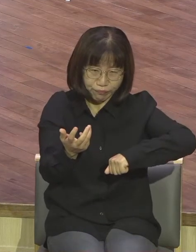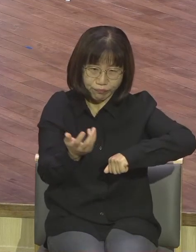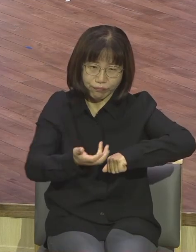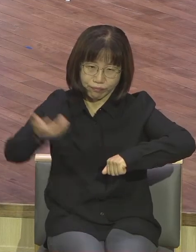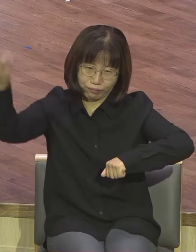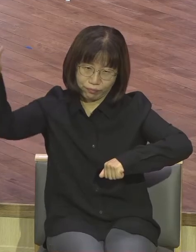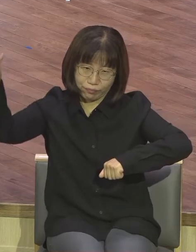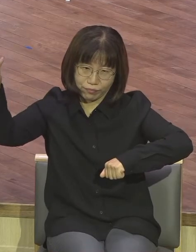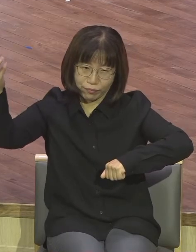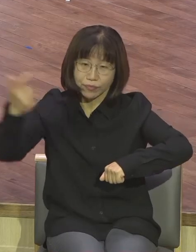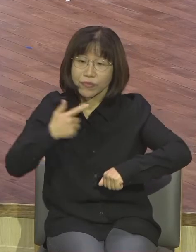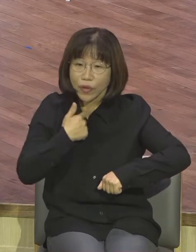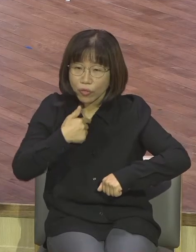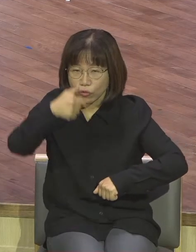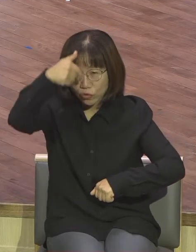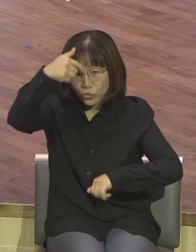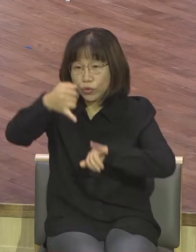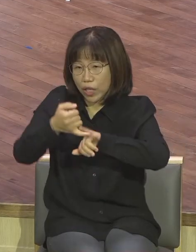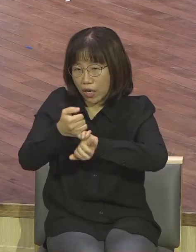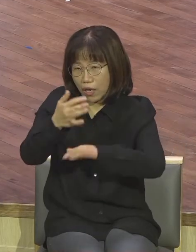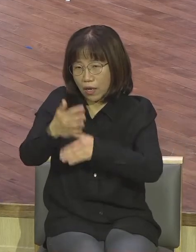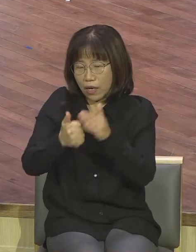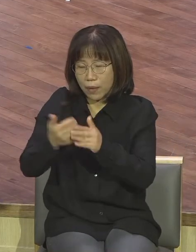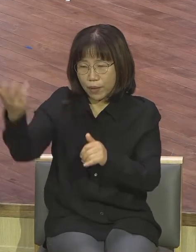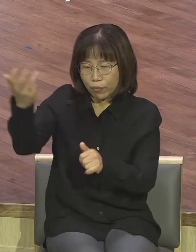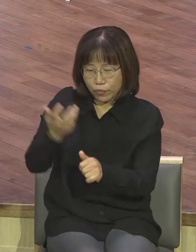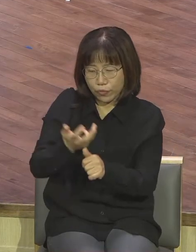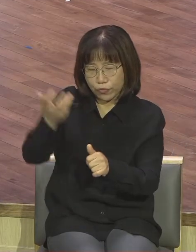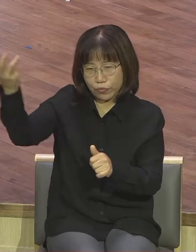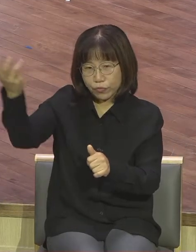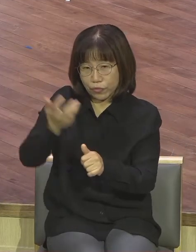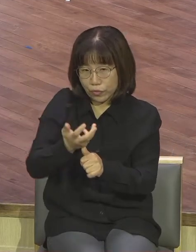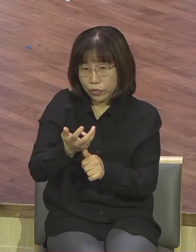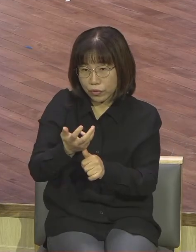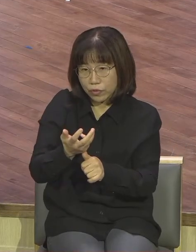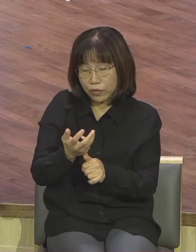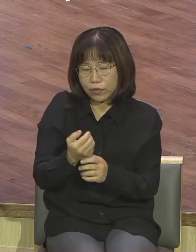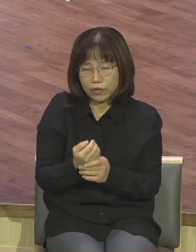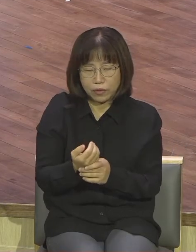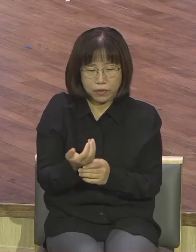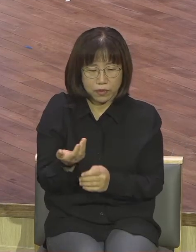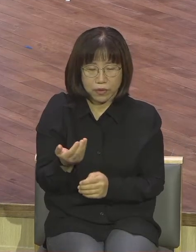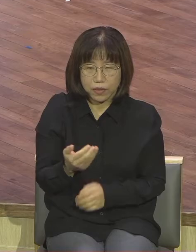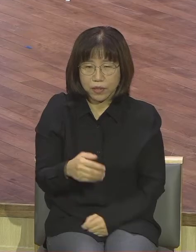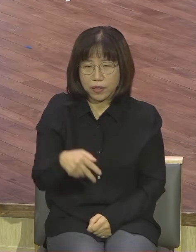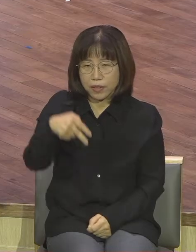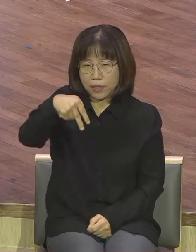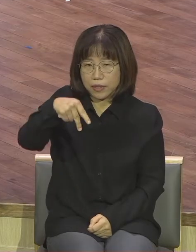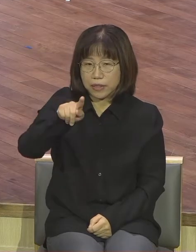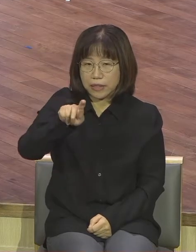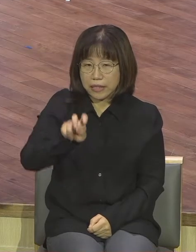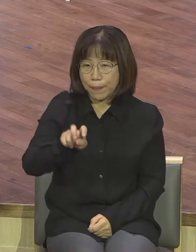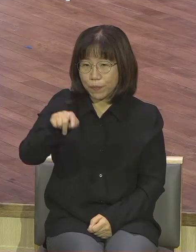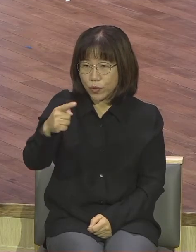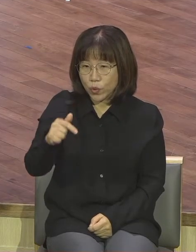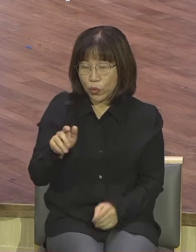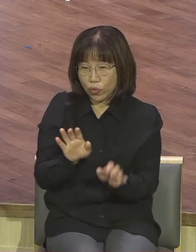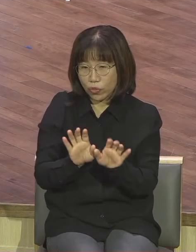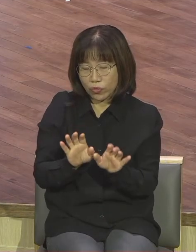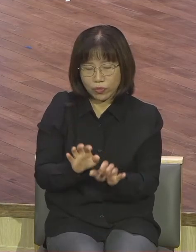시대는 그랬어요 여호와 영이 임하니까 사사삼촌이 삼손이 어마어마한데 여호와 영이 떠나가 버리니까